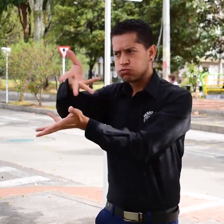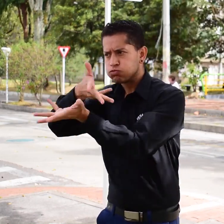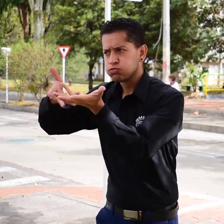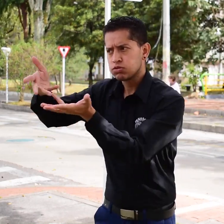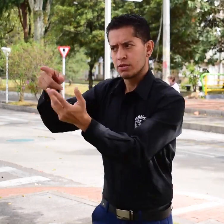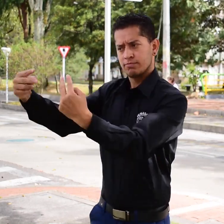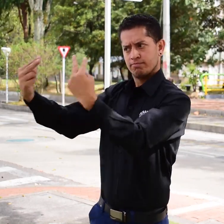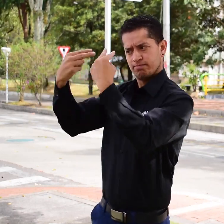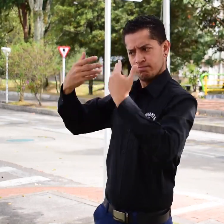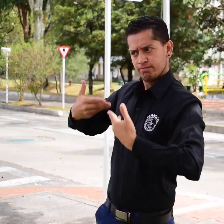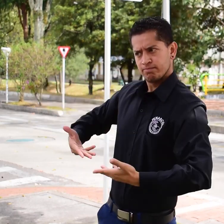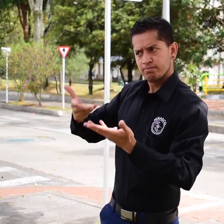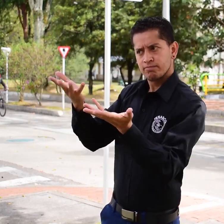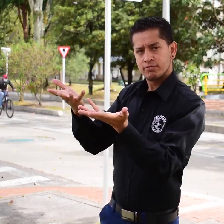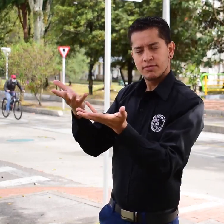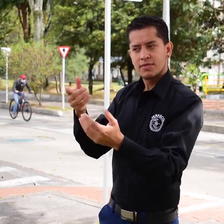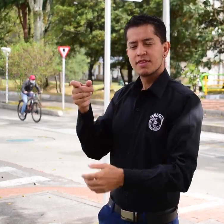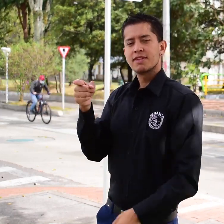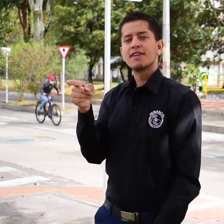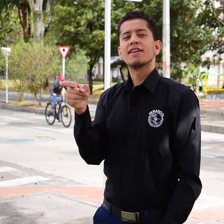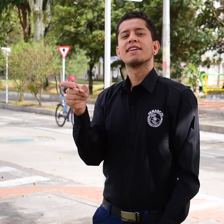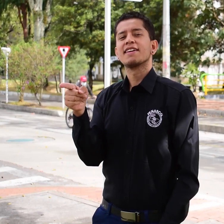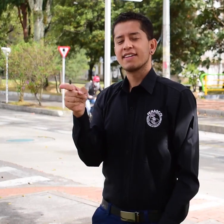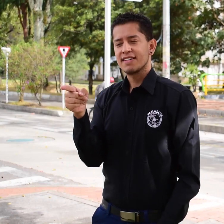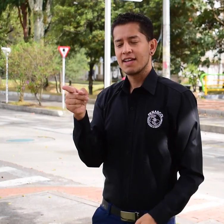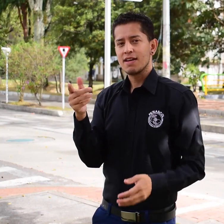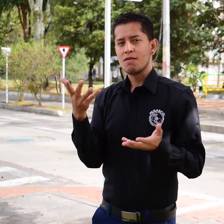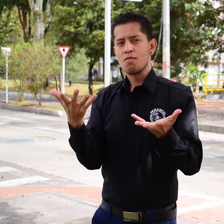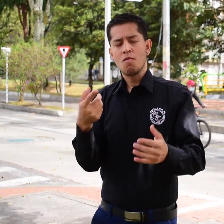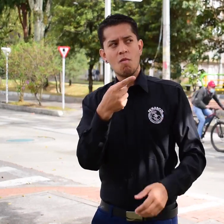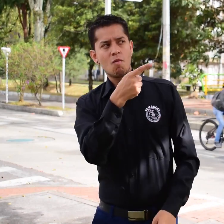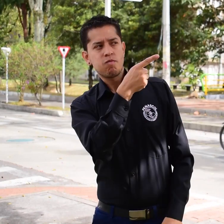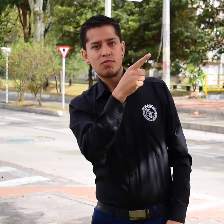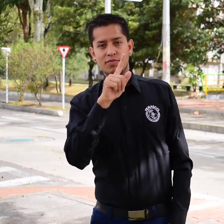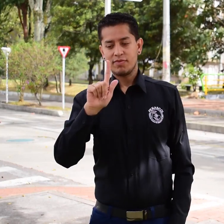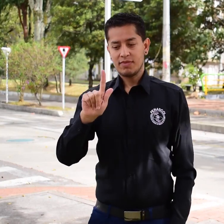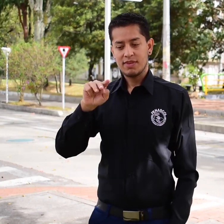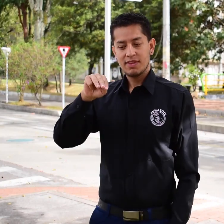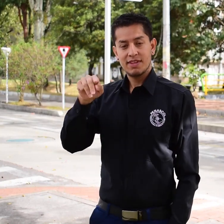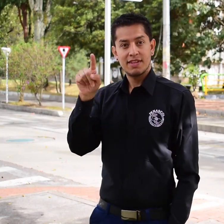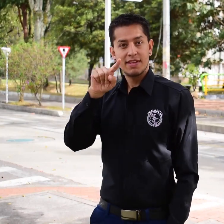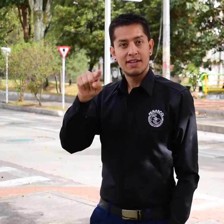visibles visibles y esa relación a esto que la fms nos da la frase